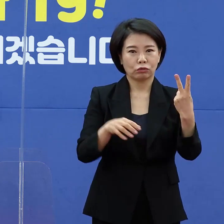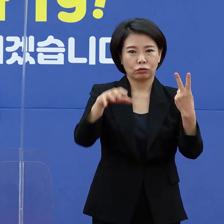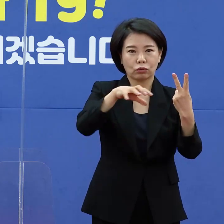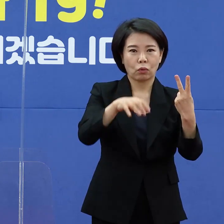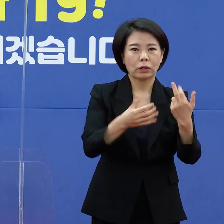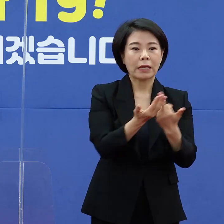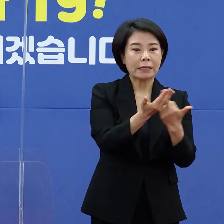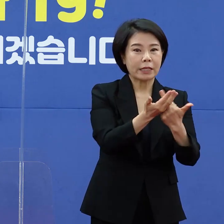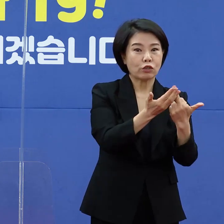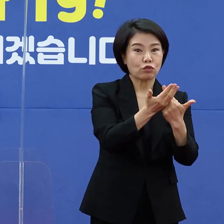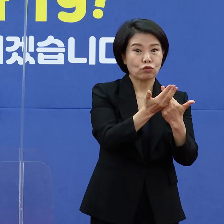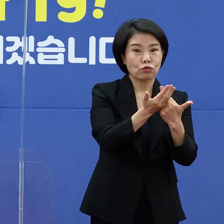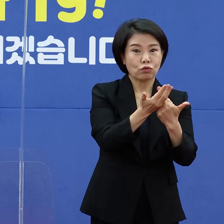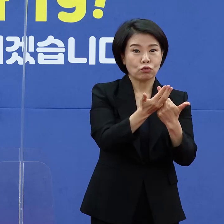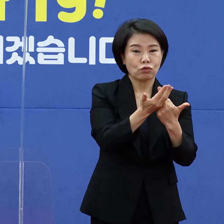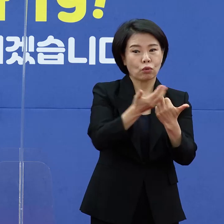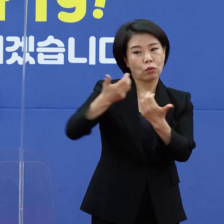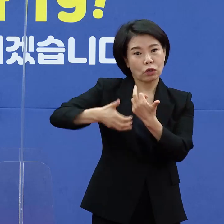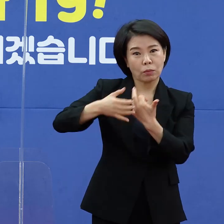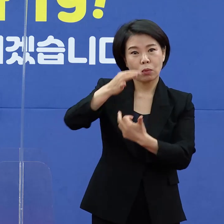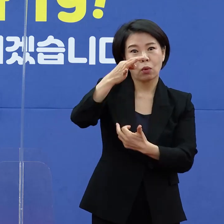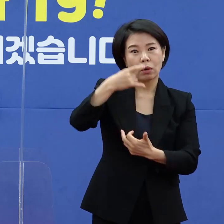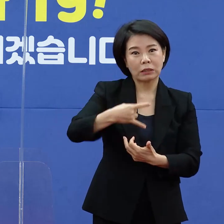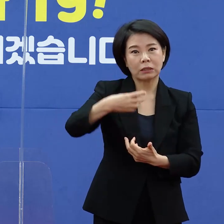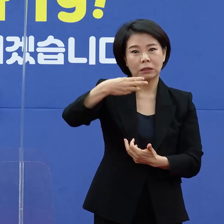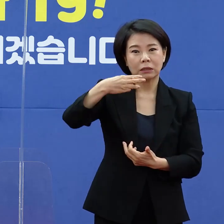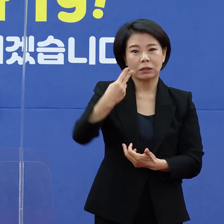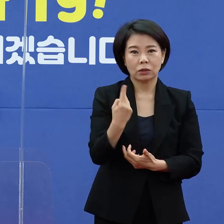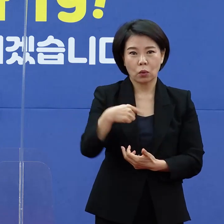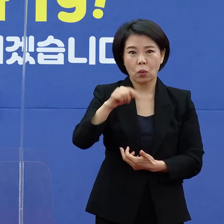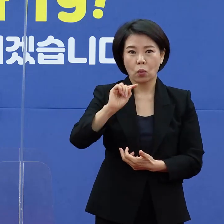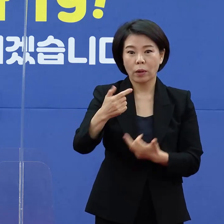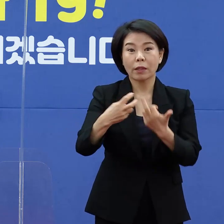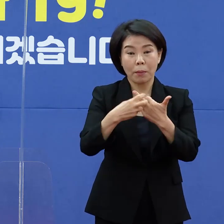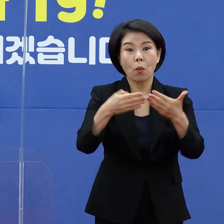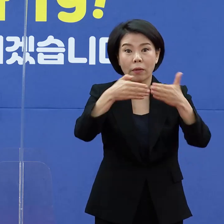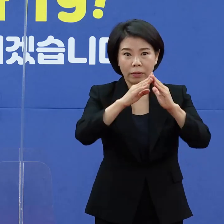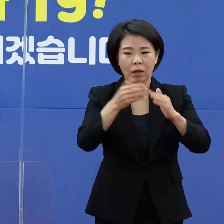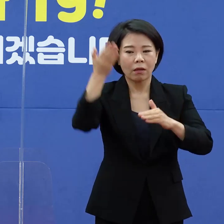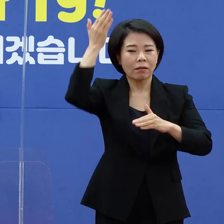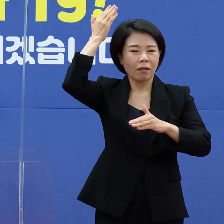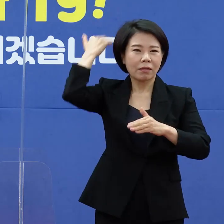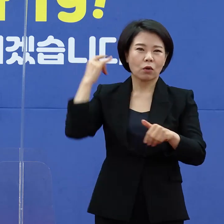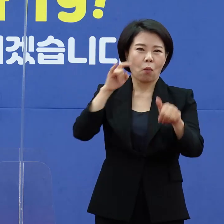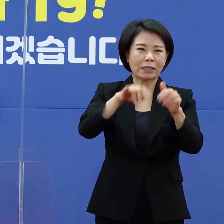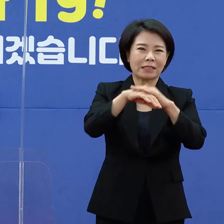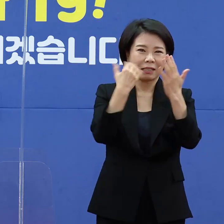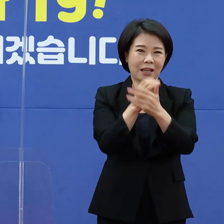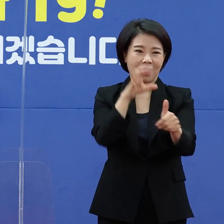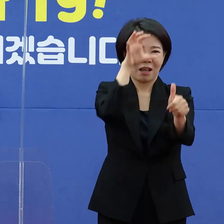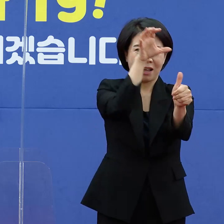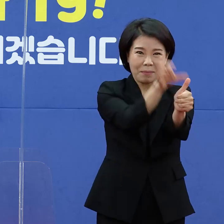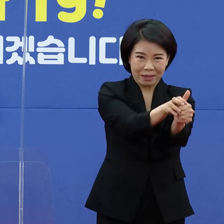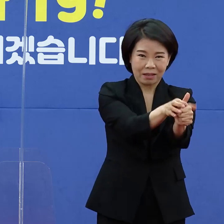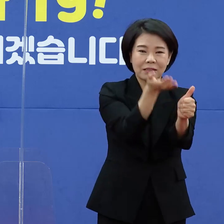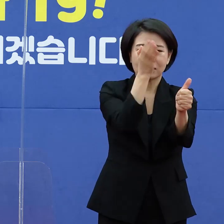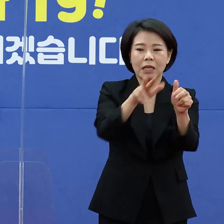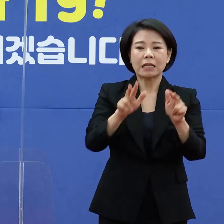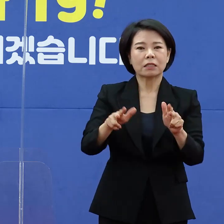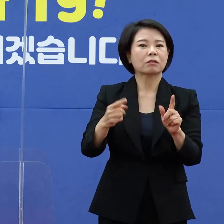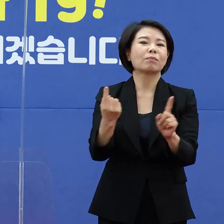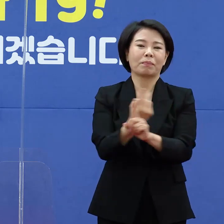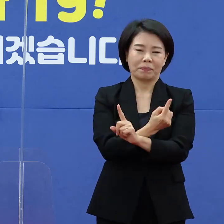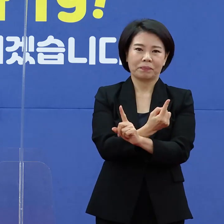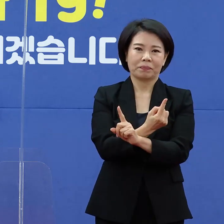제주의료원과 소기포의료원 등인데 과거에는 모든 확진자를 관리했다면 지금부터는